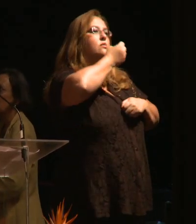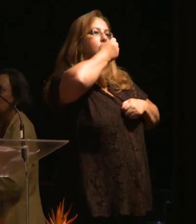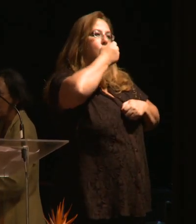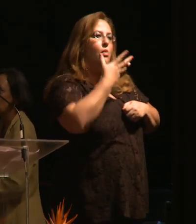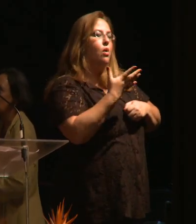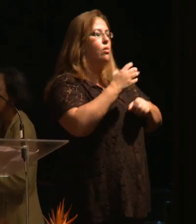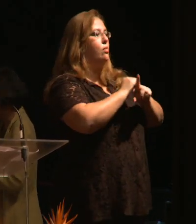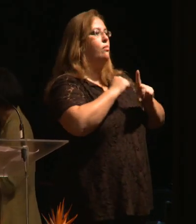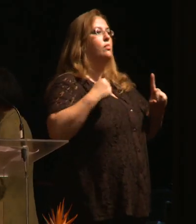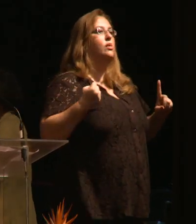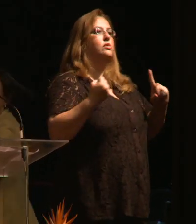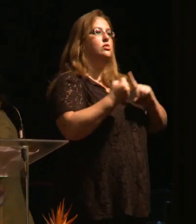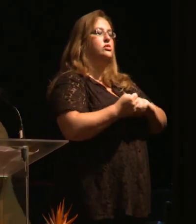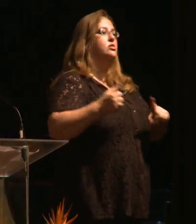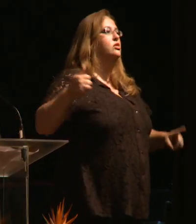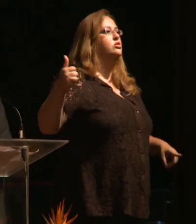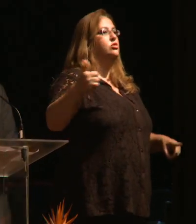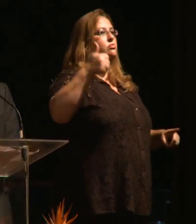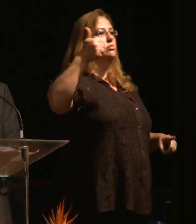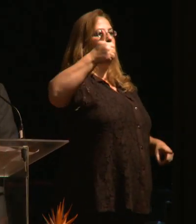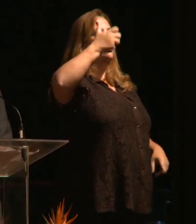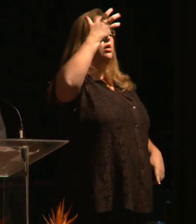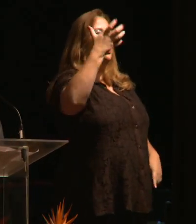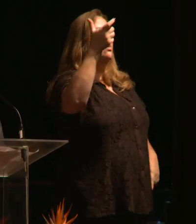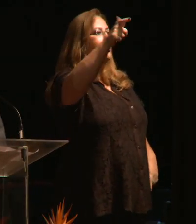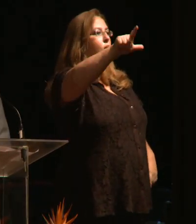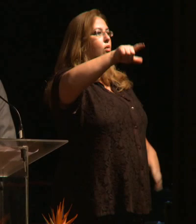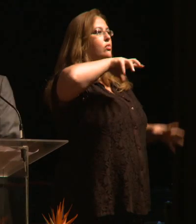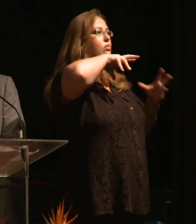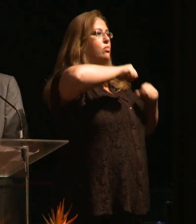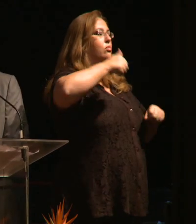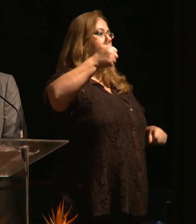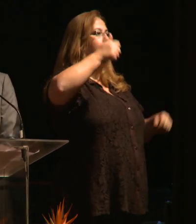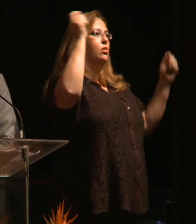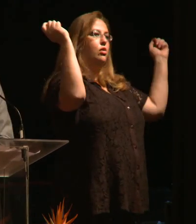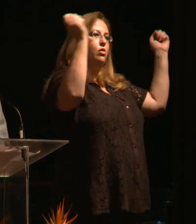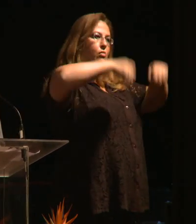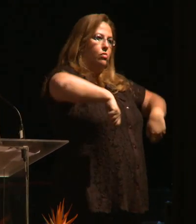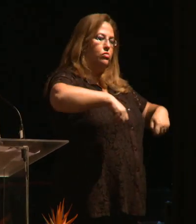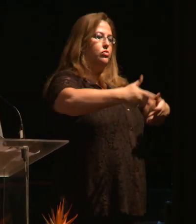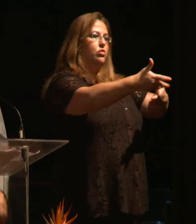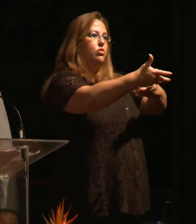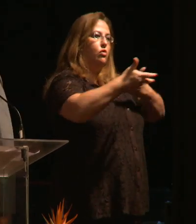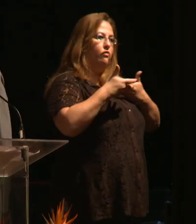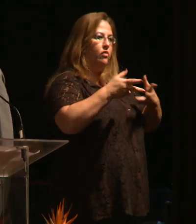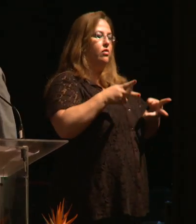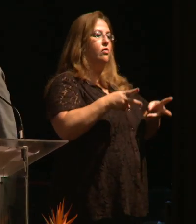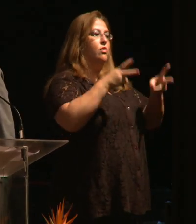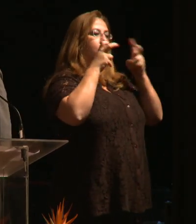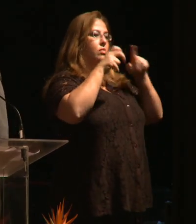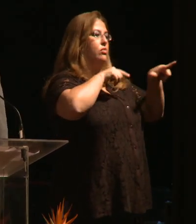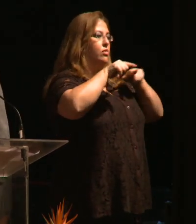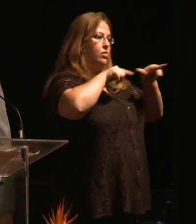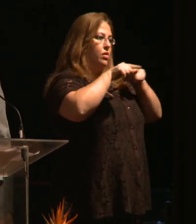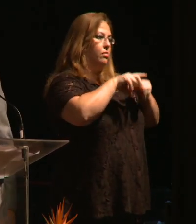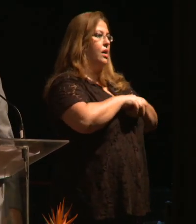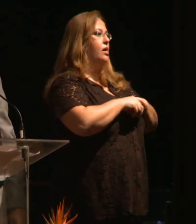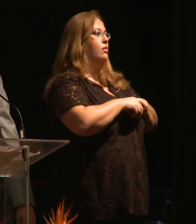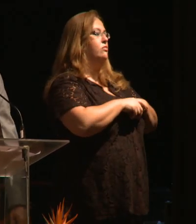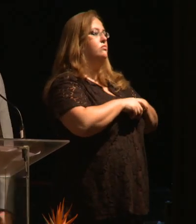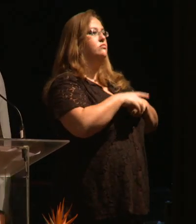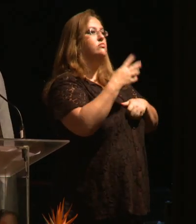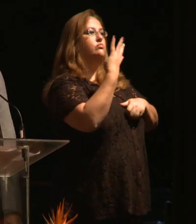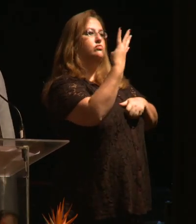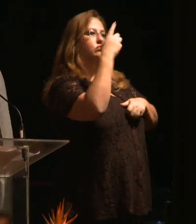queremos uma sociedade melhor, queremos um outro mundo possível. Por isso, o convite para que observem os trabalhos, esses